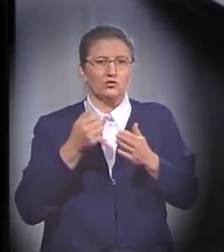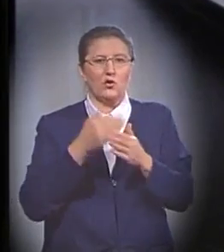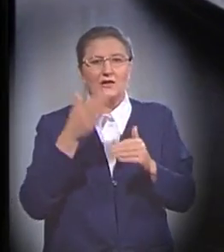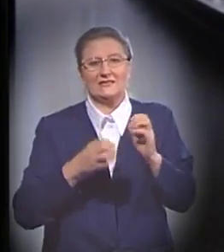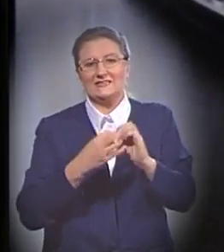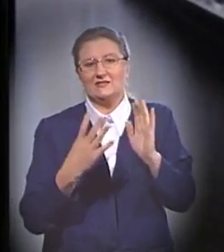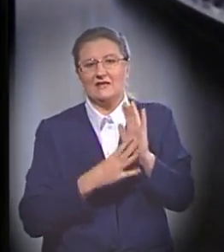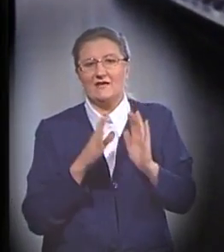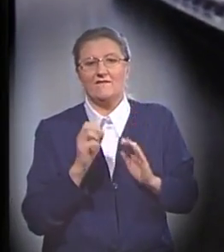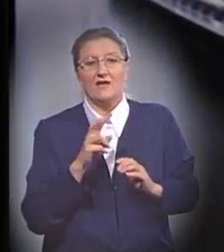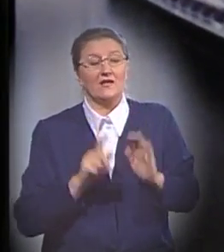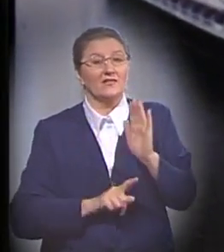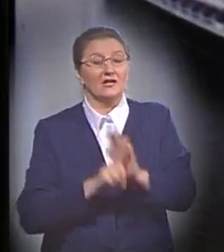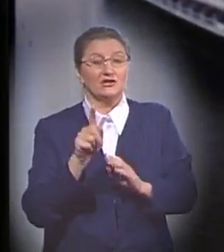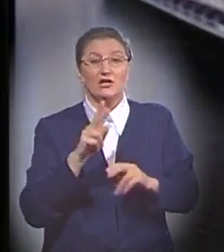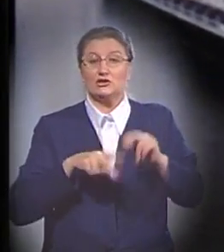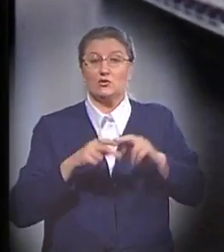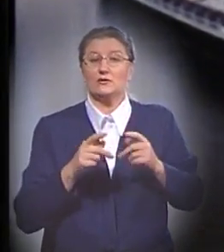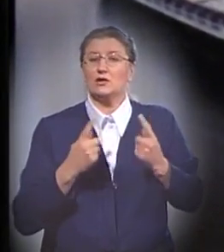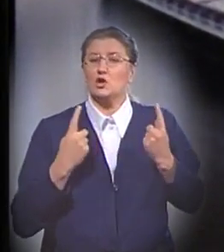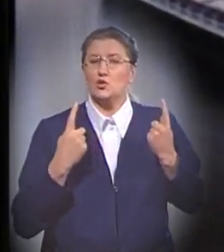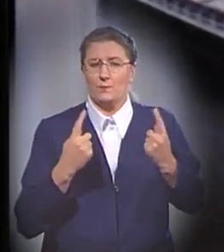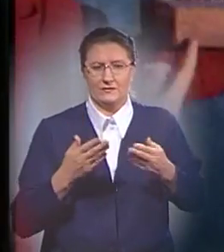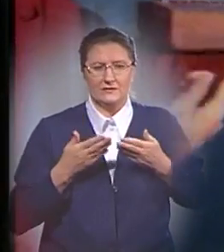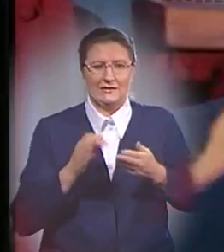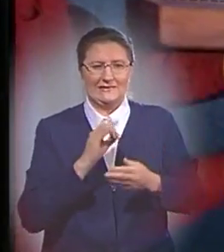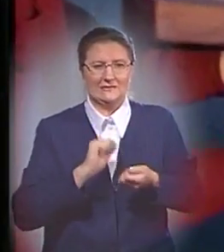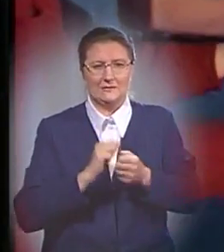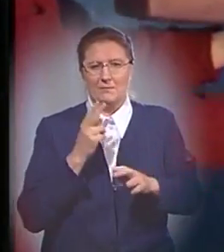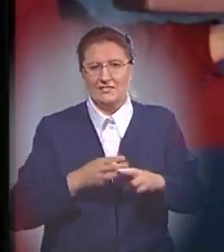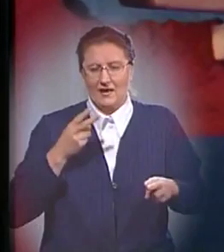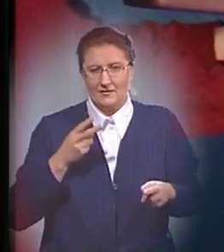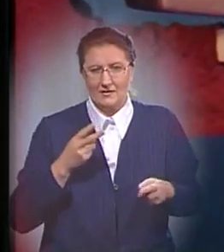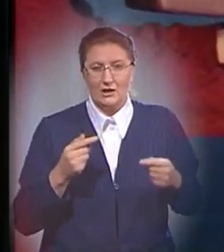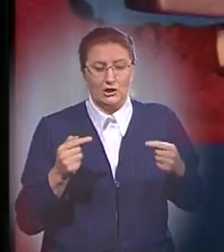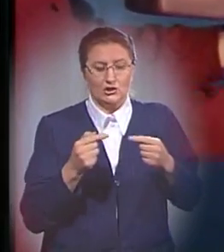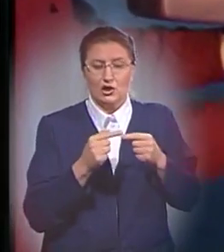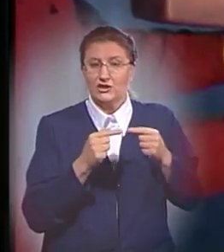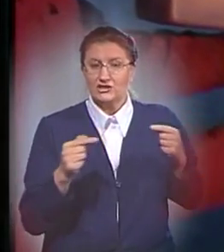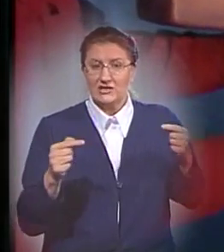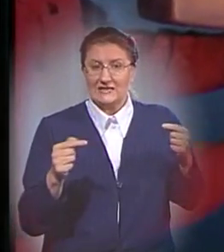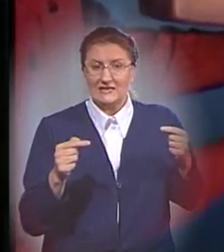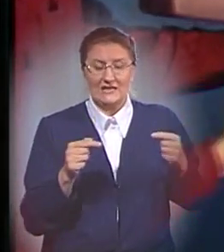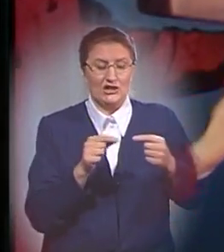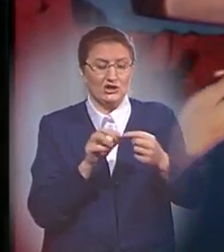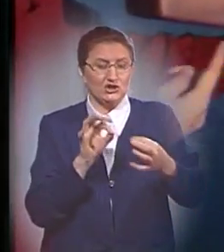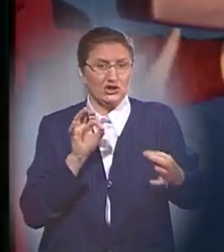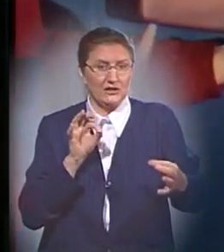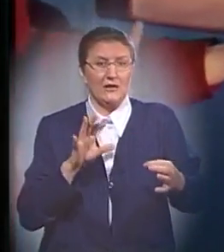когда начали строить гигантские корабли из металла. Соотношение длины и ширины ковчега было 6 к